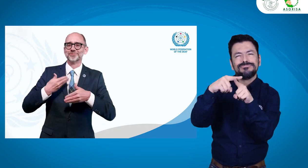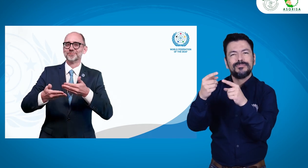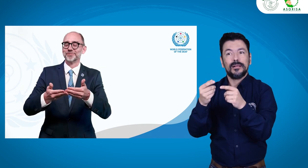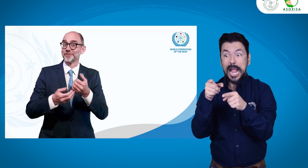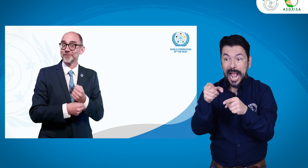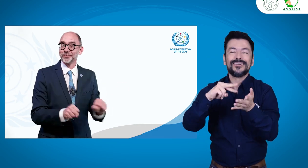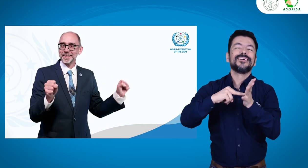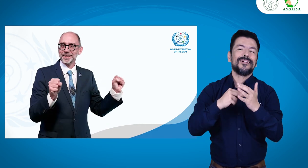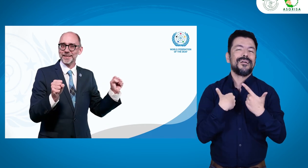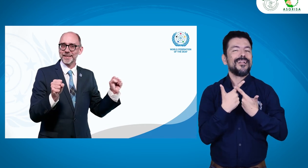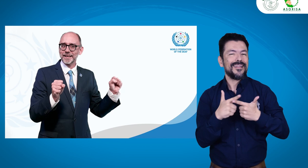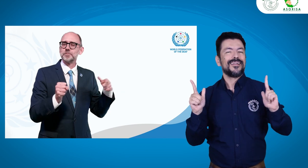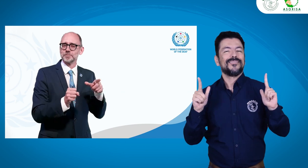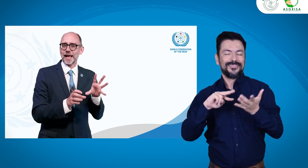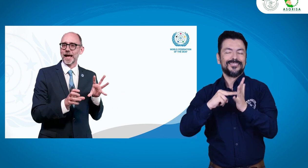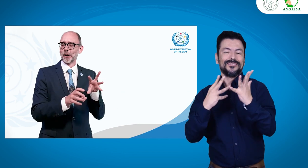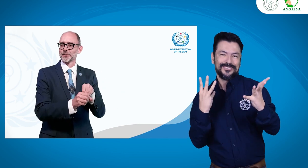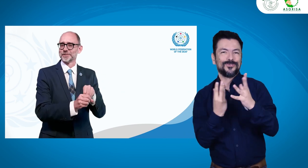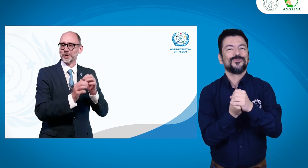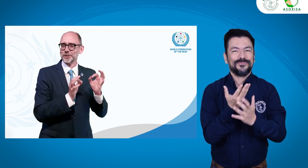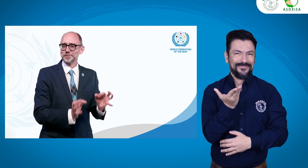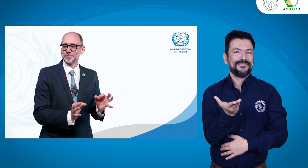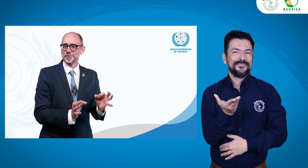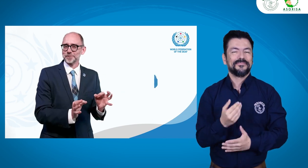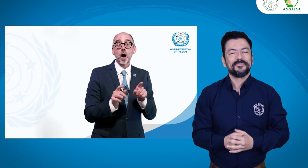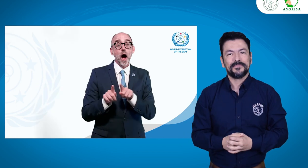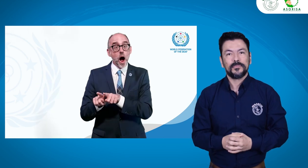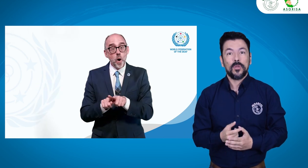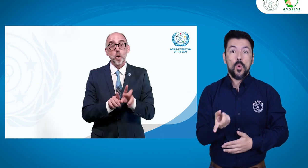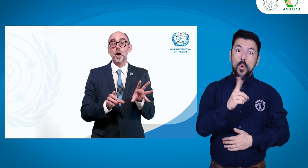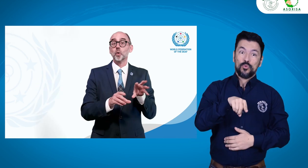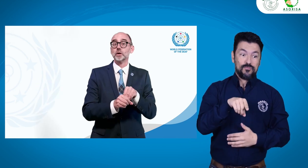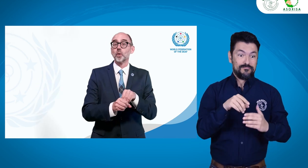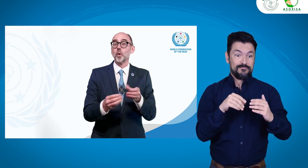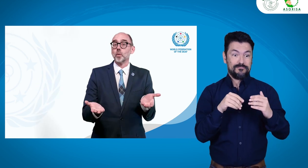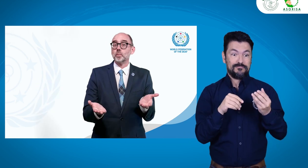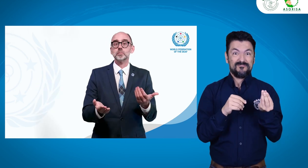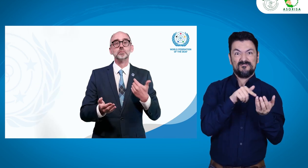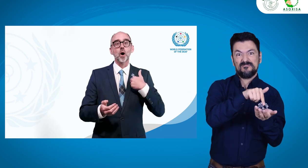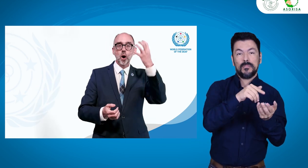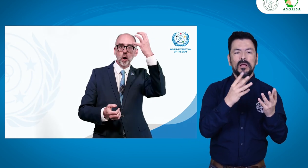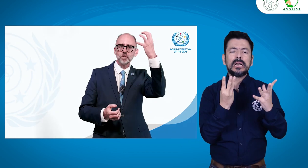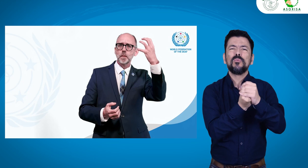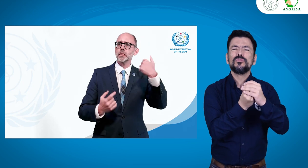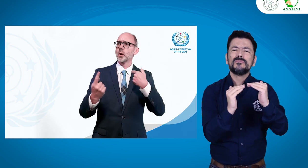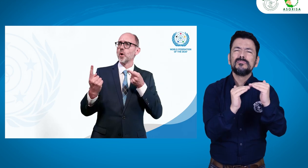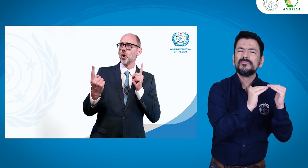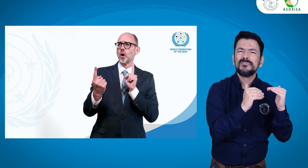de decidir qué desean hacer en su vida. Por ejemplo, en ese aspecto de la educación. Otro aspecto de la